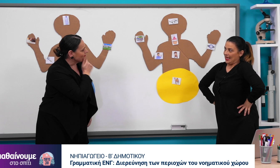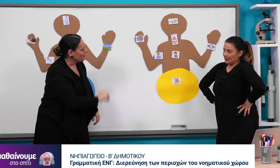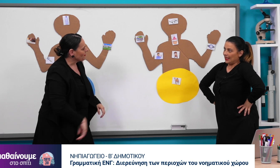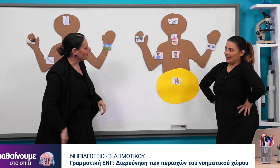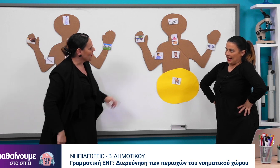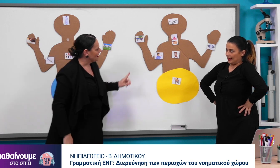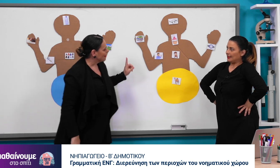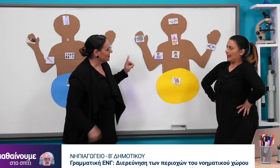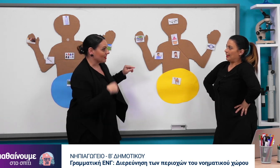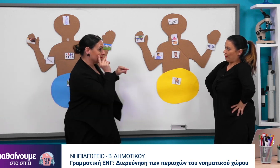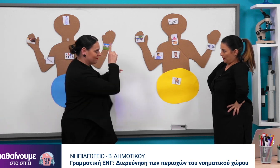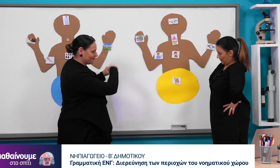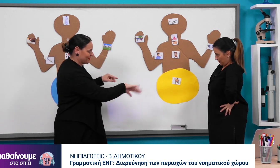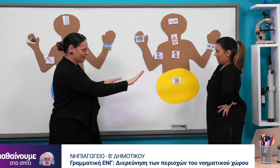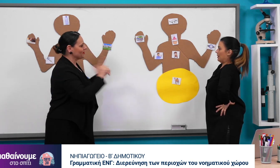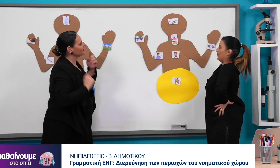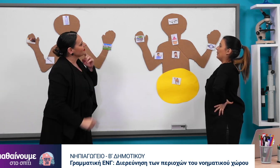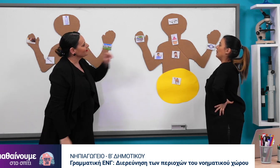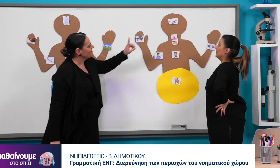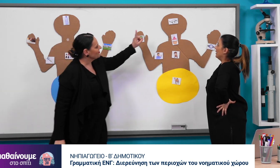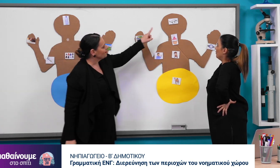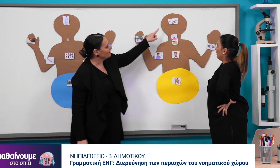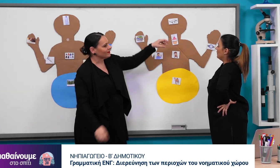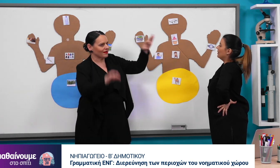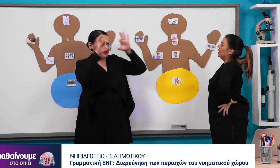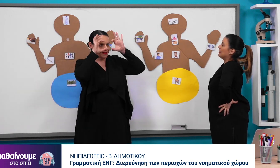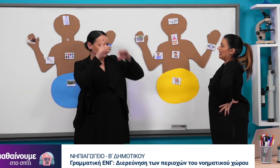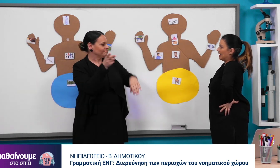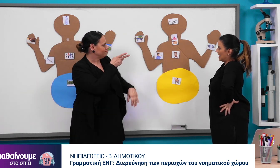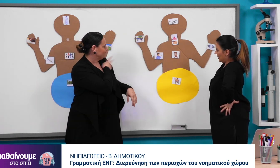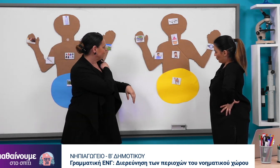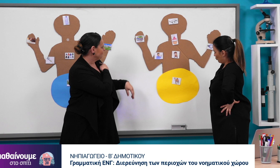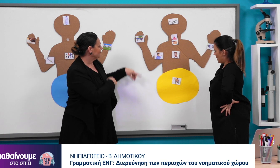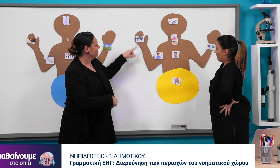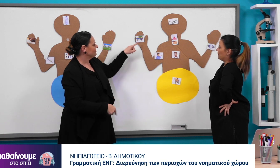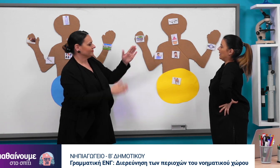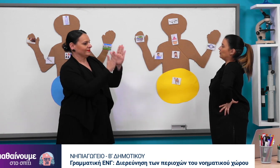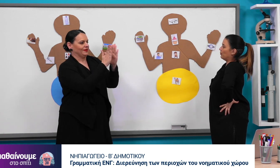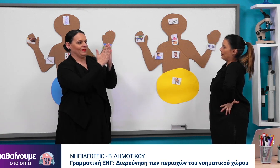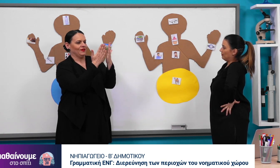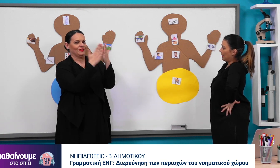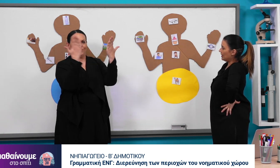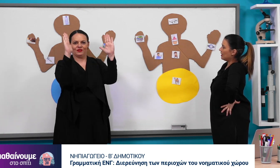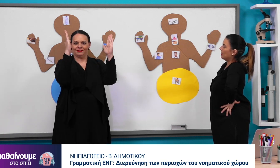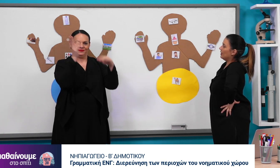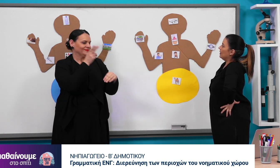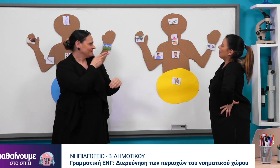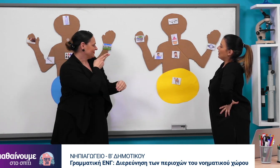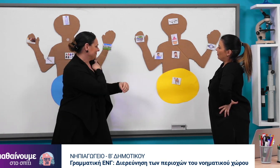Έχασα ή κέρδισα. Για να δούμε. Για να δούμε. Τα γυαλιά είναι σωστά. Είναι τοποθετημένα και τα